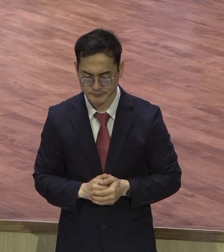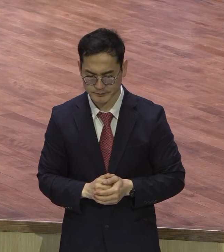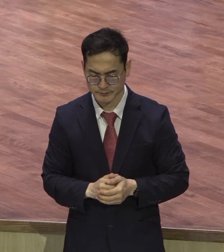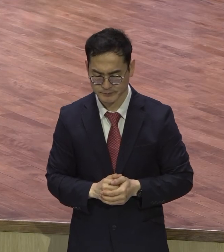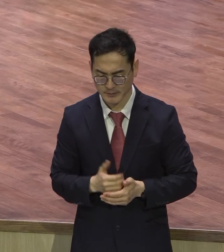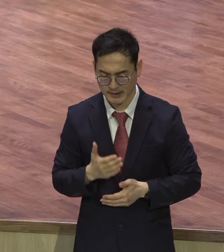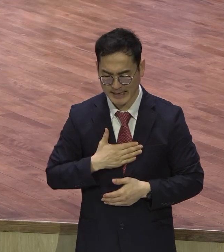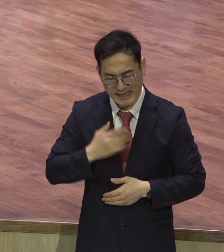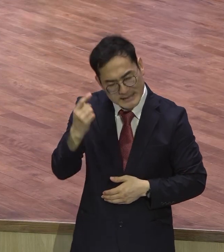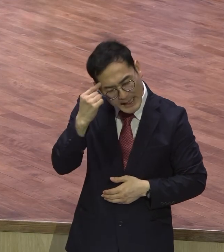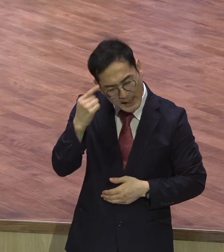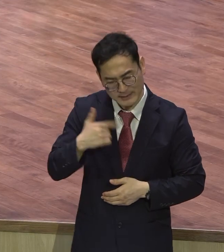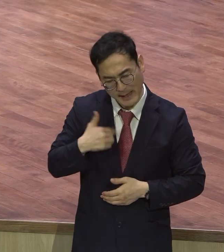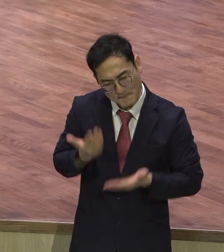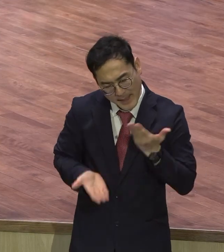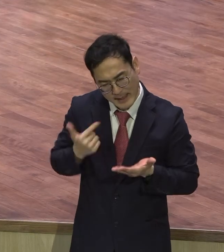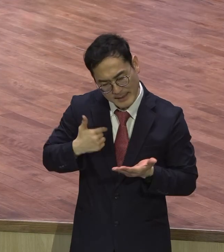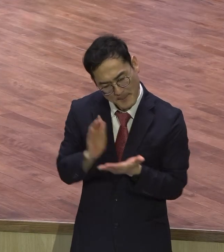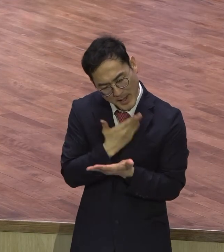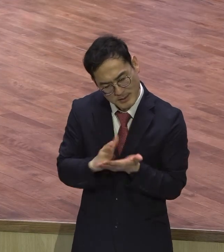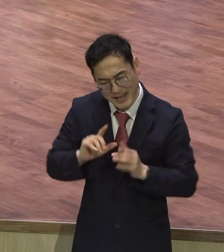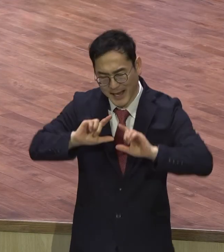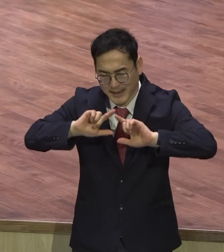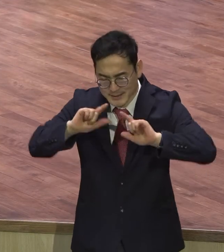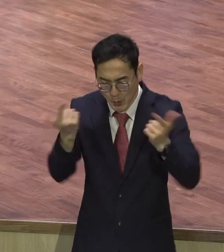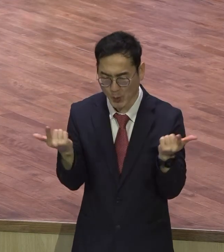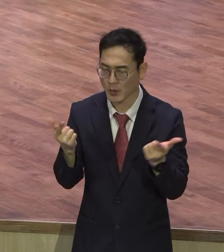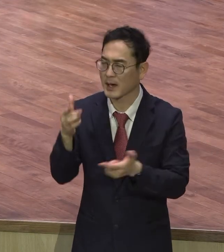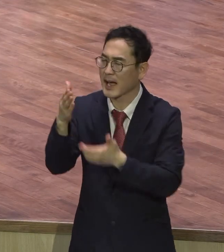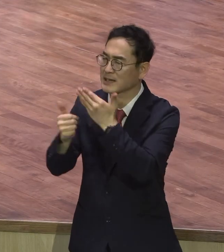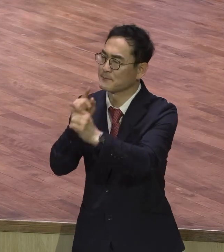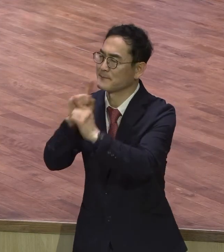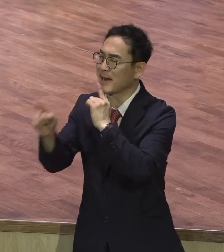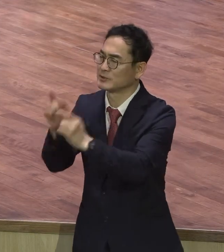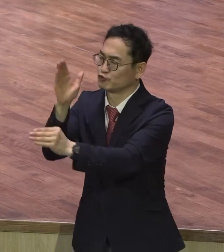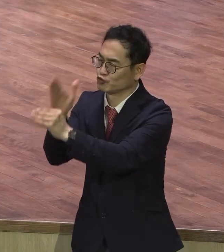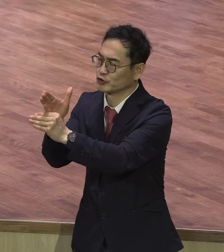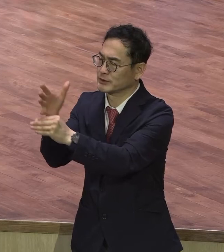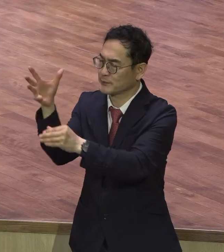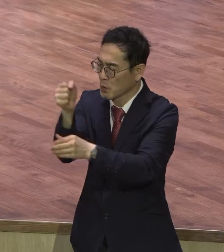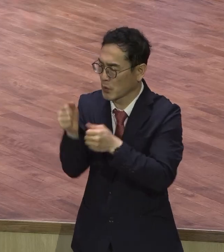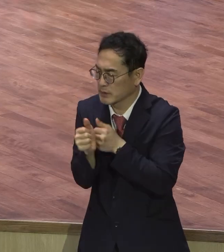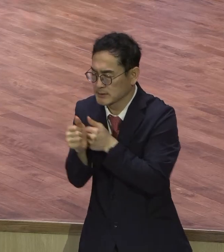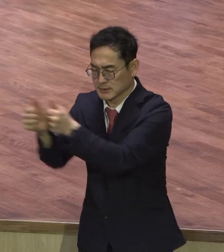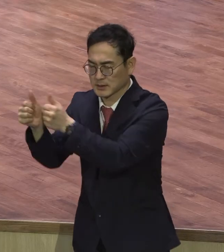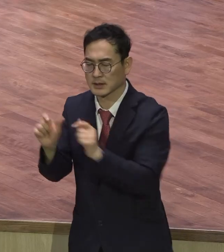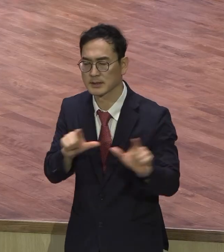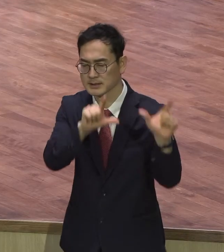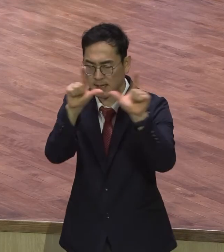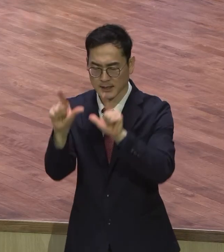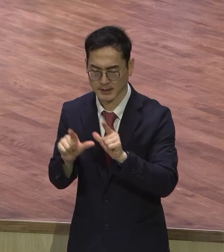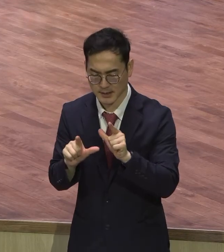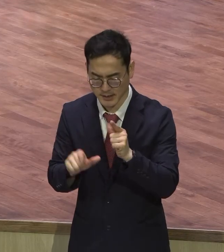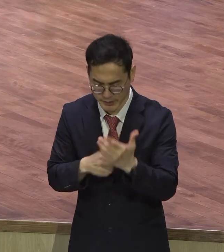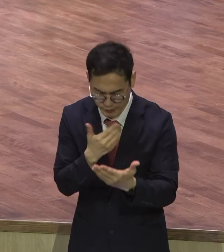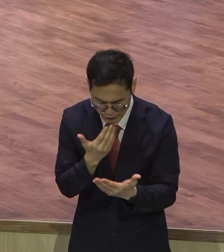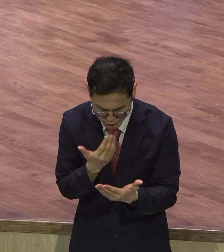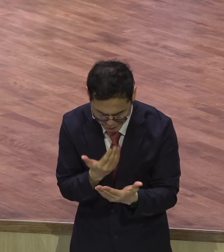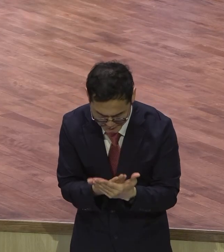생각이 아니고 내 경험이 아니더라 하나님의 말씀 강단의 의지에서 방향 맞추고 살아가는 하나님의 사람들이 다 되게